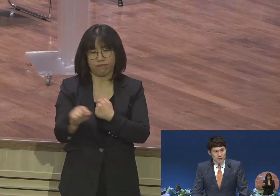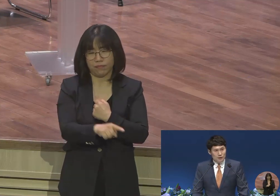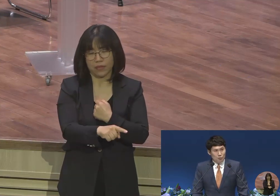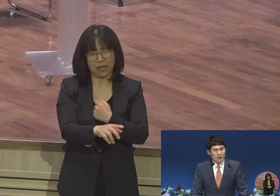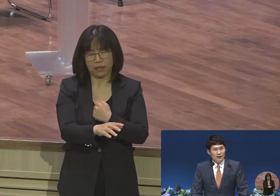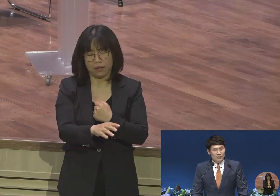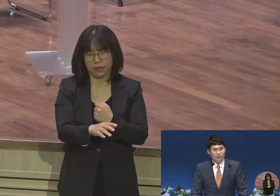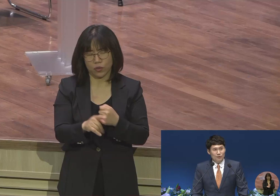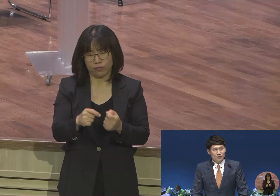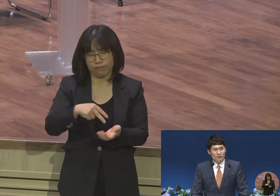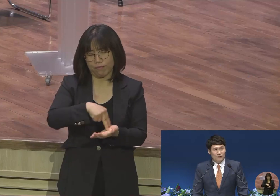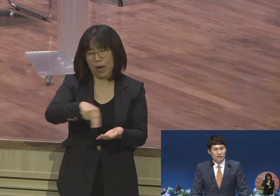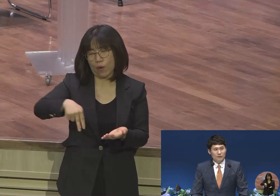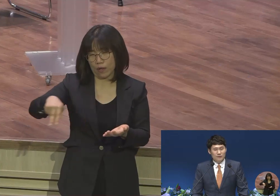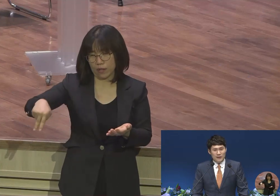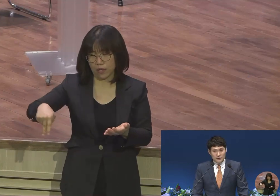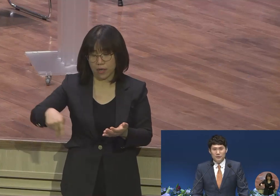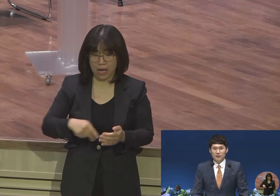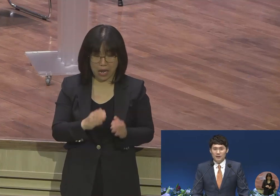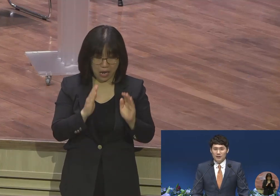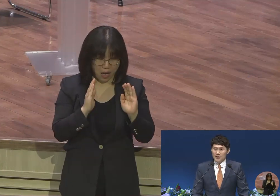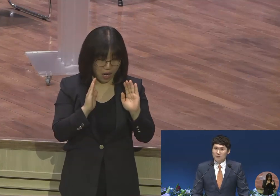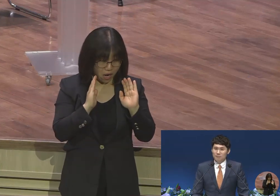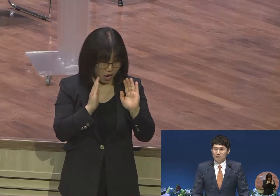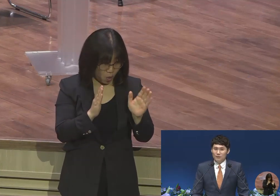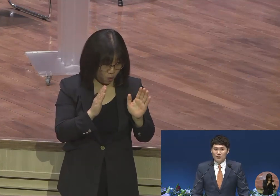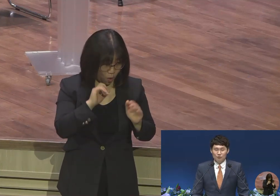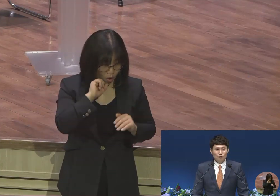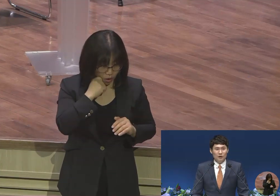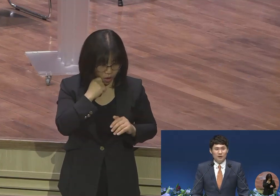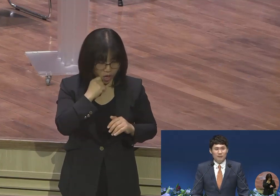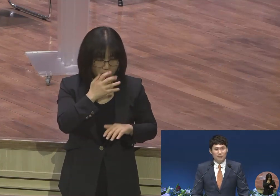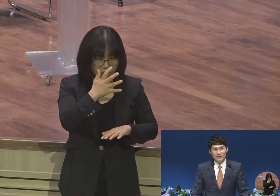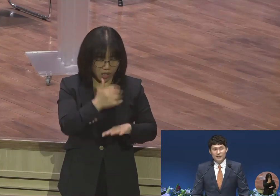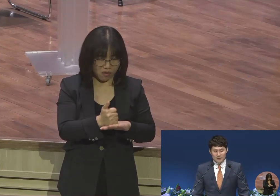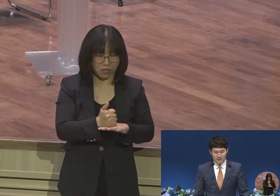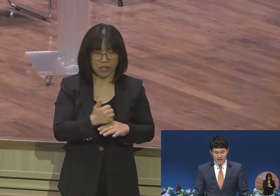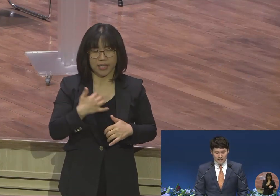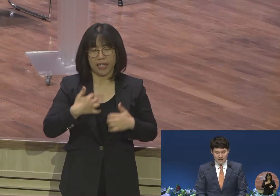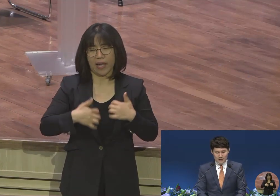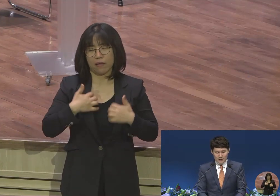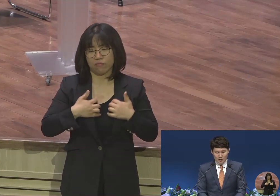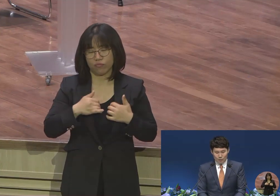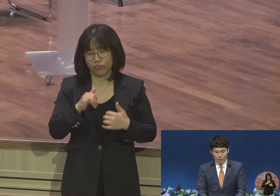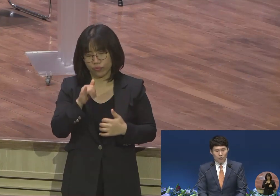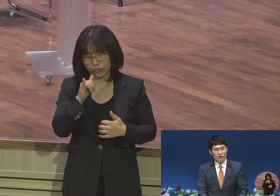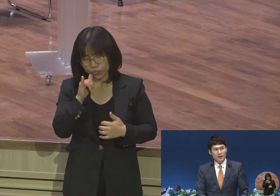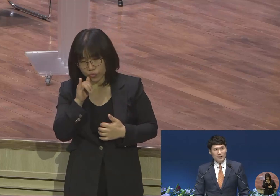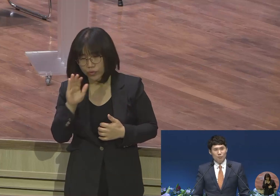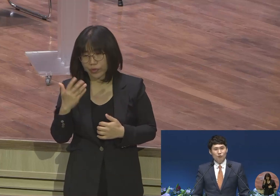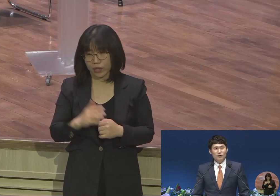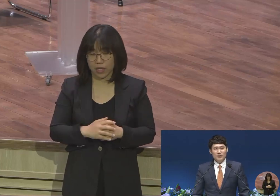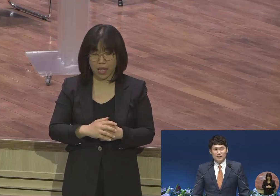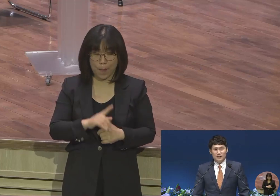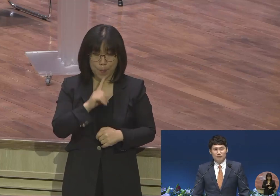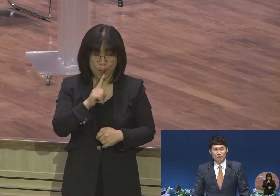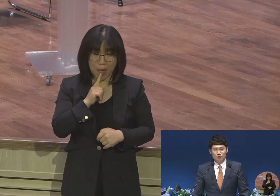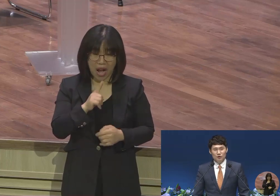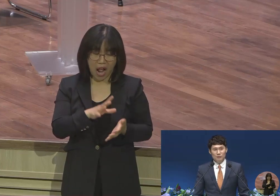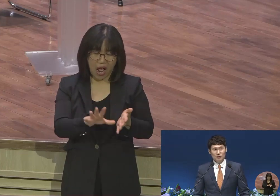생활도 못하게 되고 자연스럽게 게임 중독에 빠지게 됐는데 폭언에다가 폭력까지 부모님들이